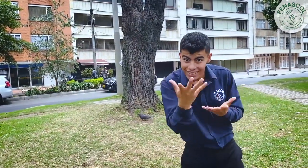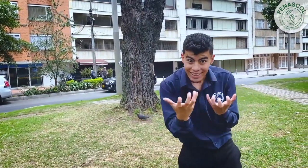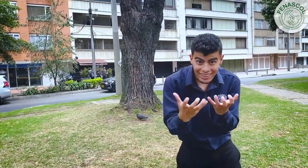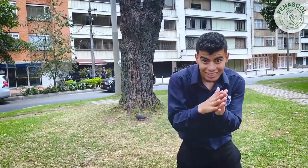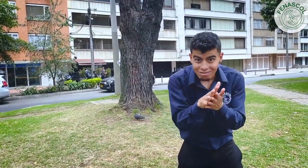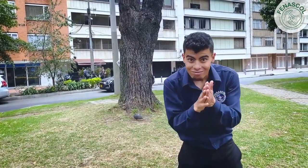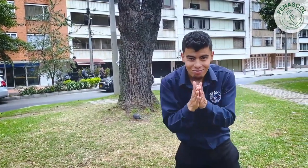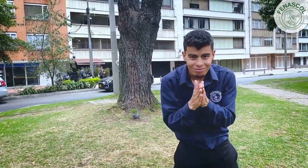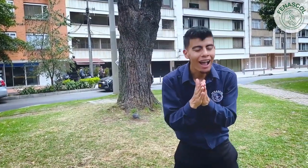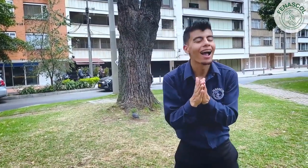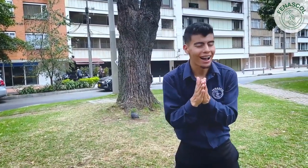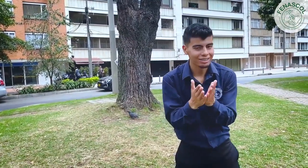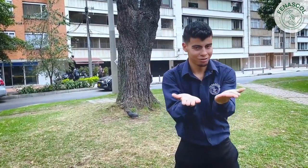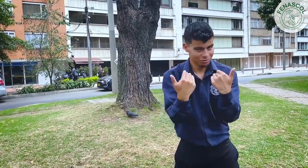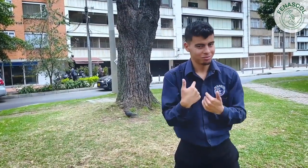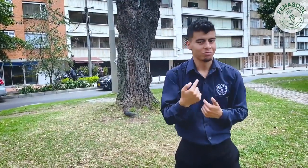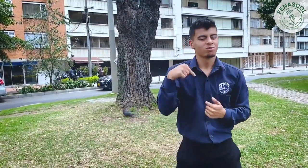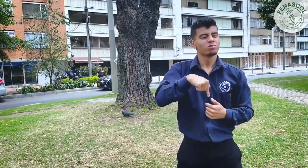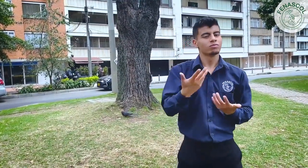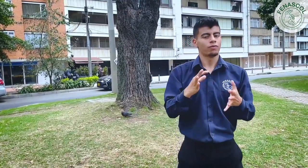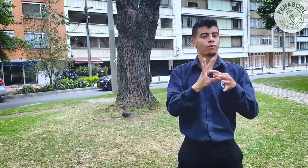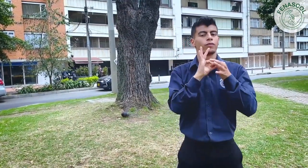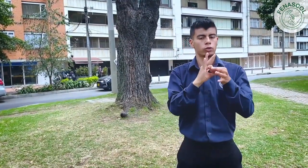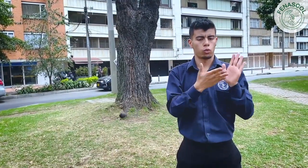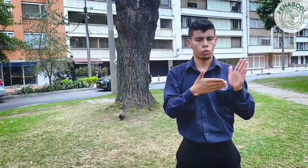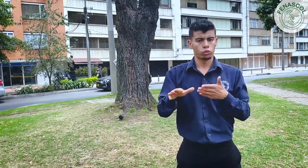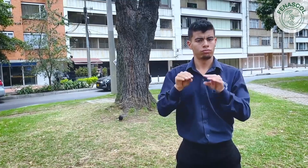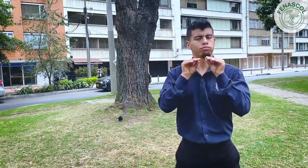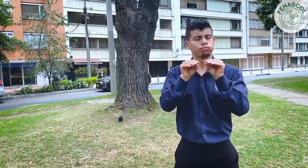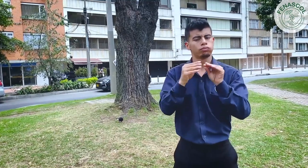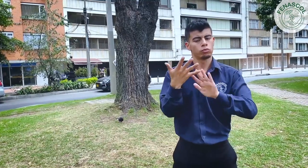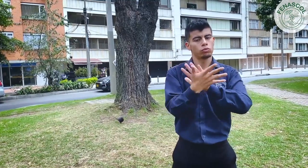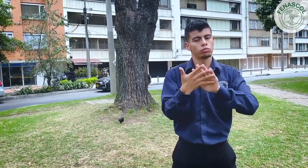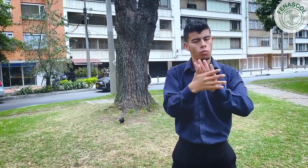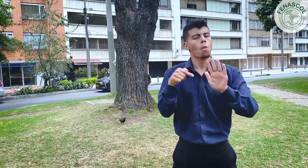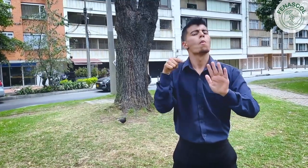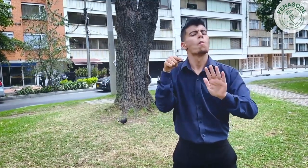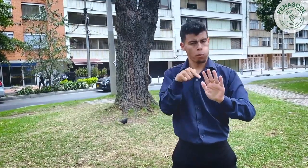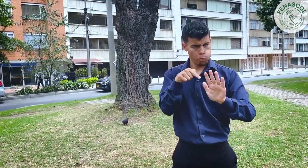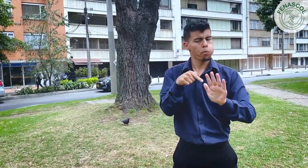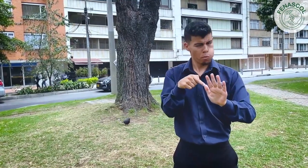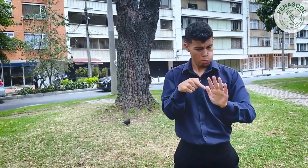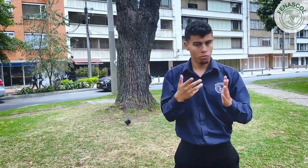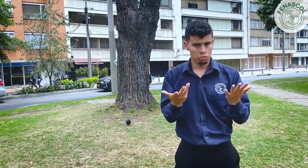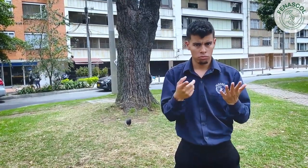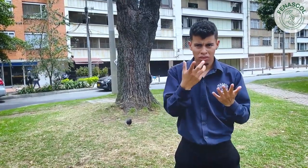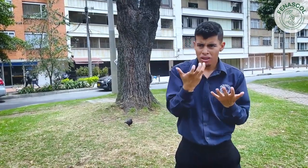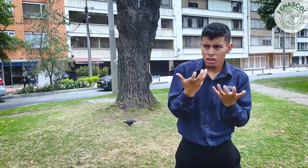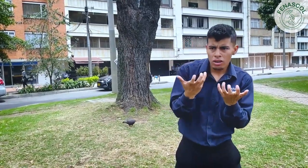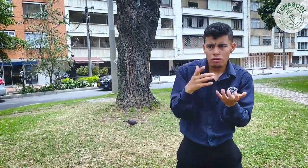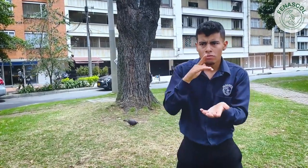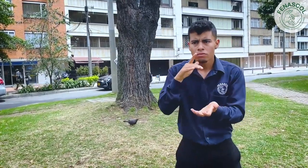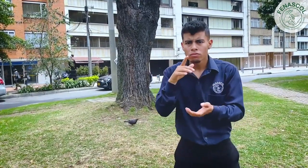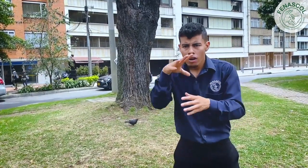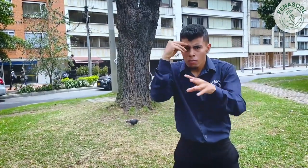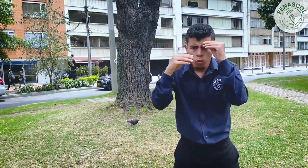aprender lengua de señas? ¡Vamos! Ven a FENASCOL. Allí tenemos cursos de lengua de señas. Si quieres más información, puedes